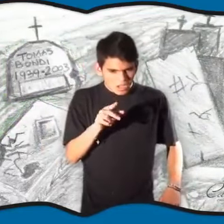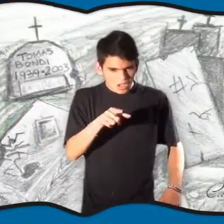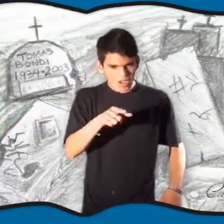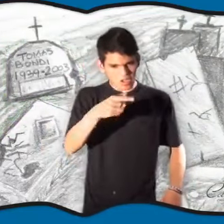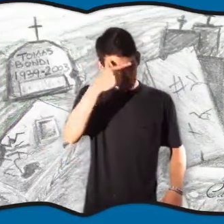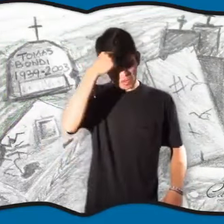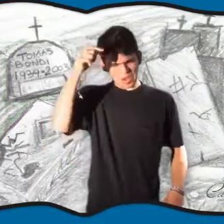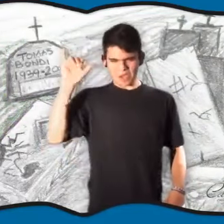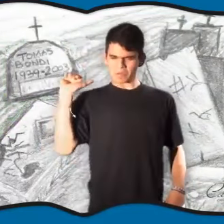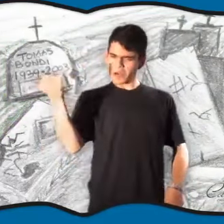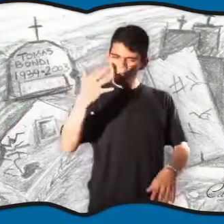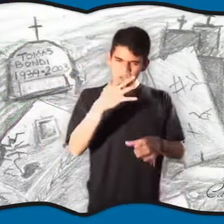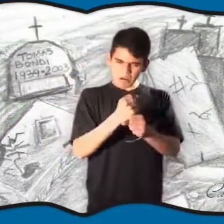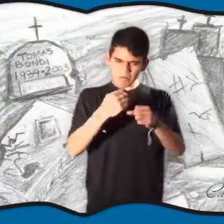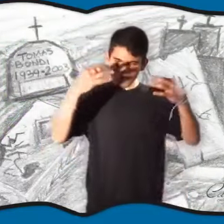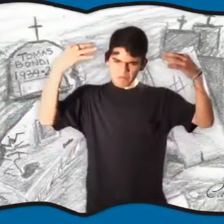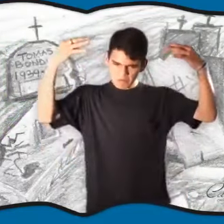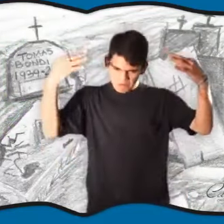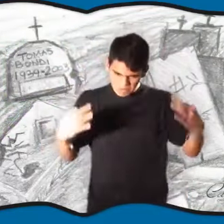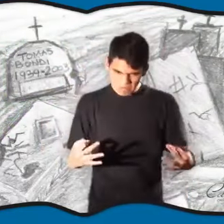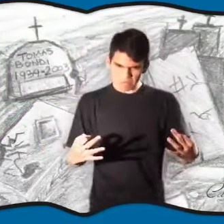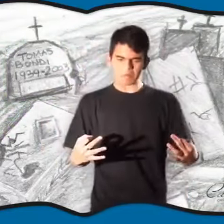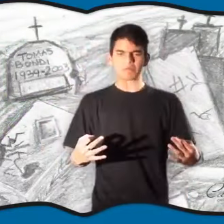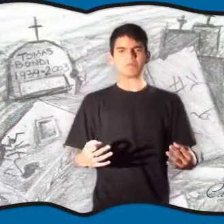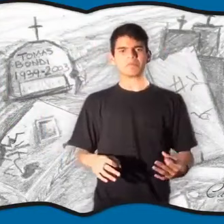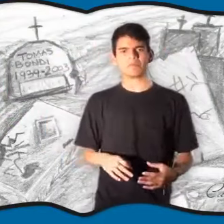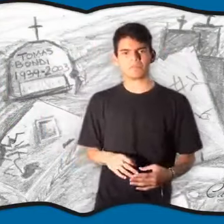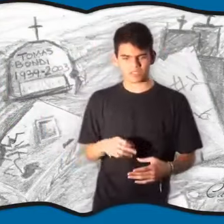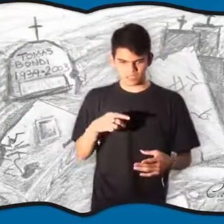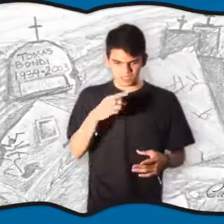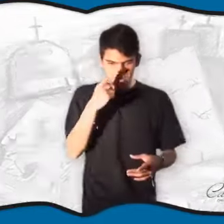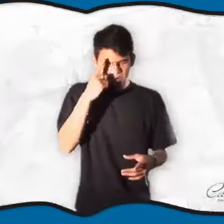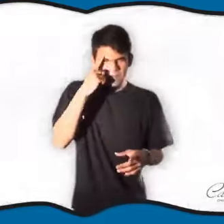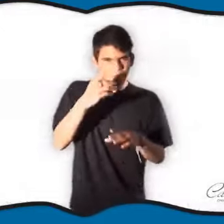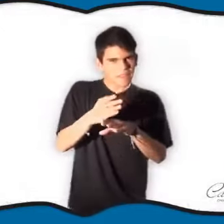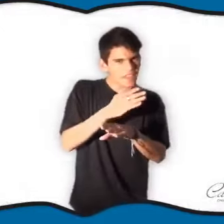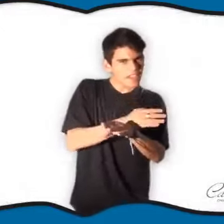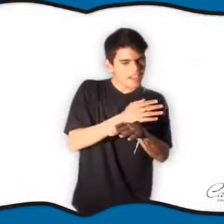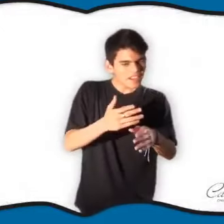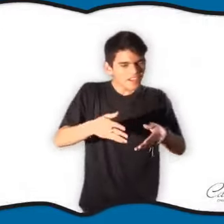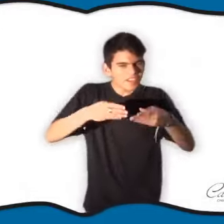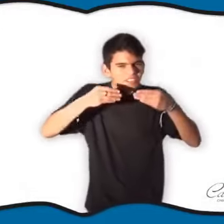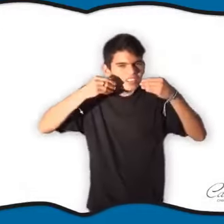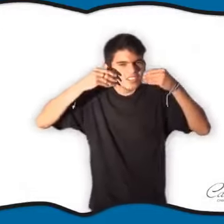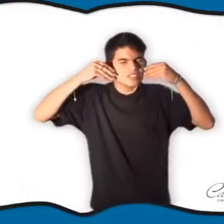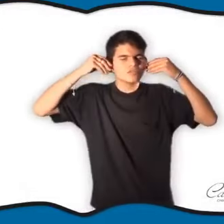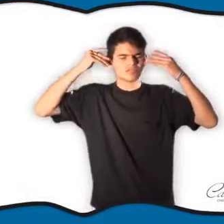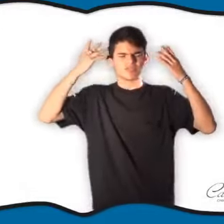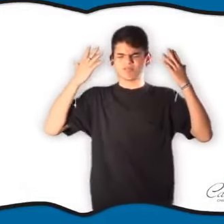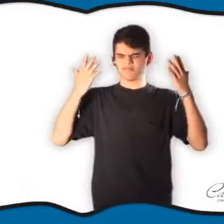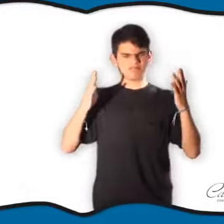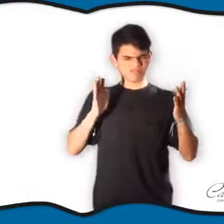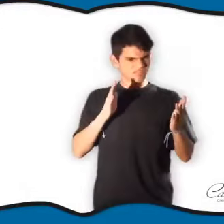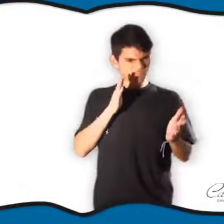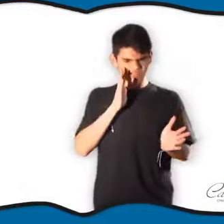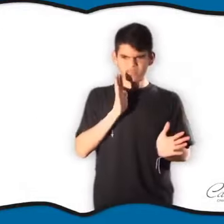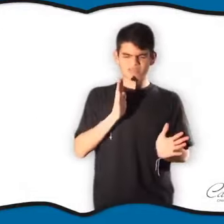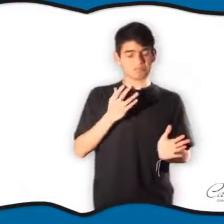Esa lápida correspondía al mejor de los choferes de colectivos. Al acomodar su tumba, sintió que algo le atravesaba el